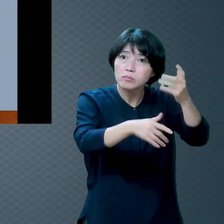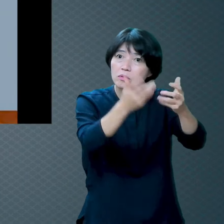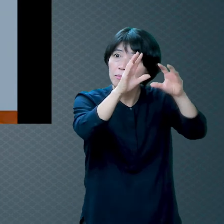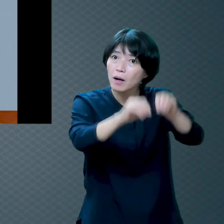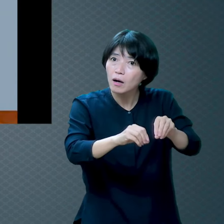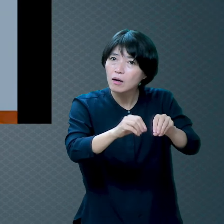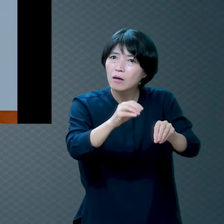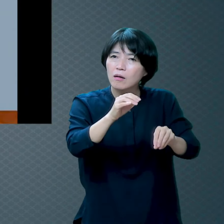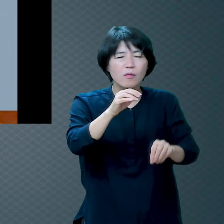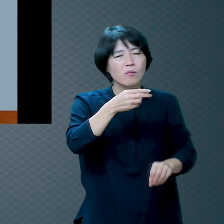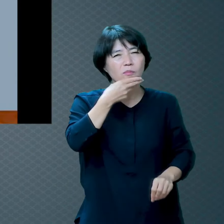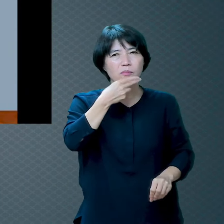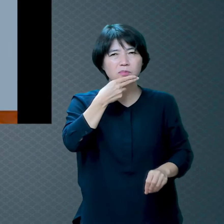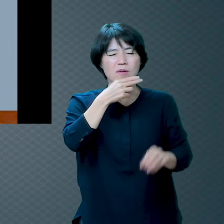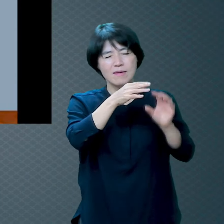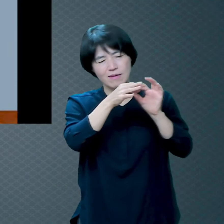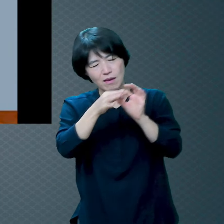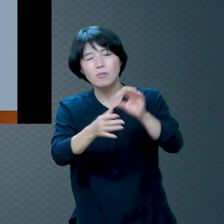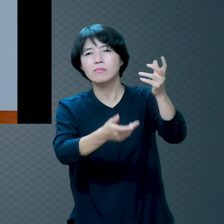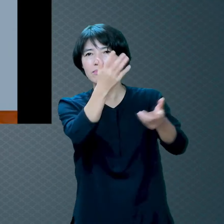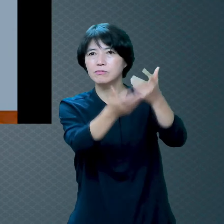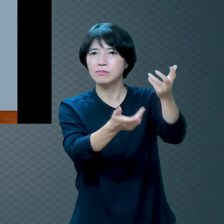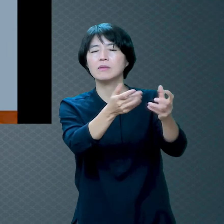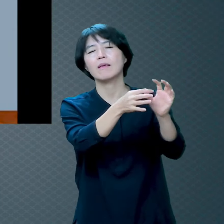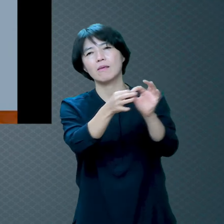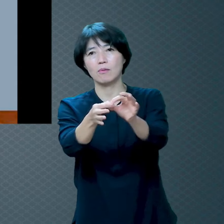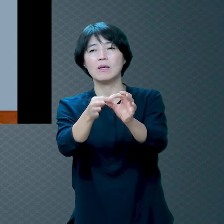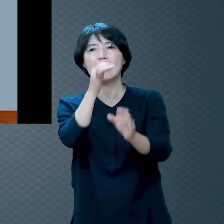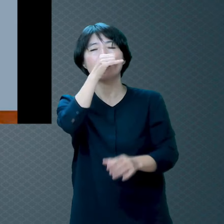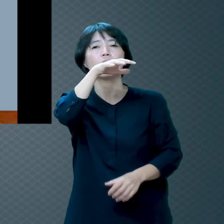우리는 둘 중에 한 군데를 선택해야 돼요